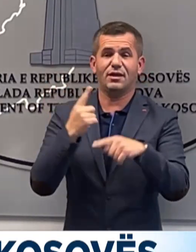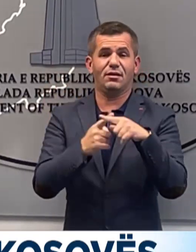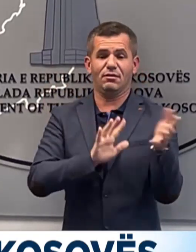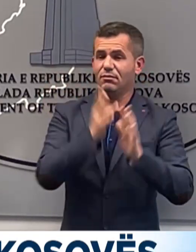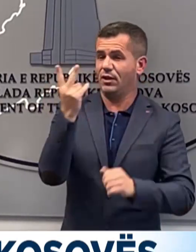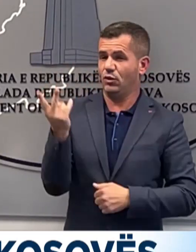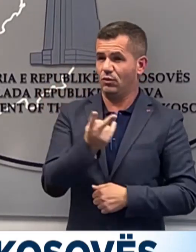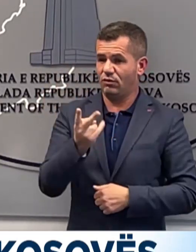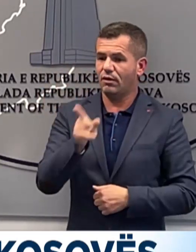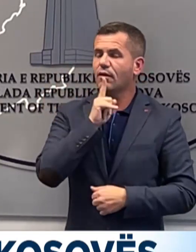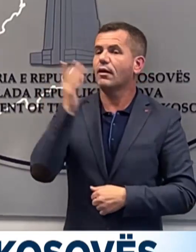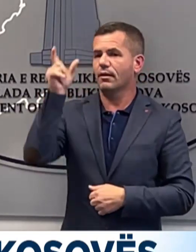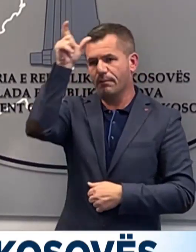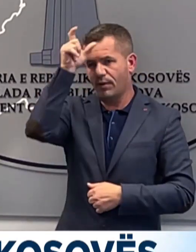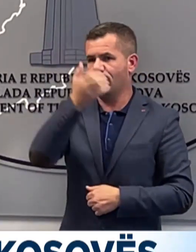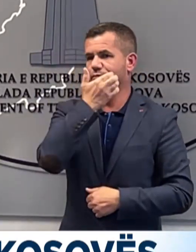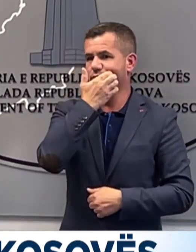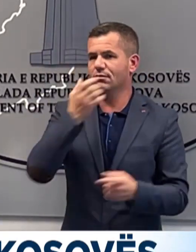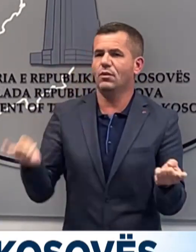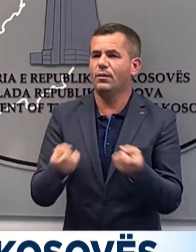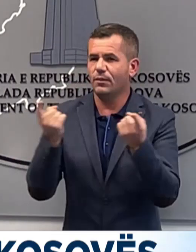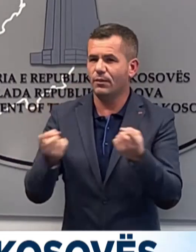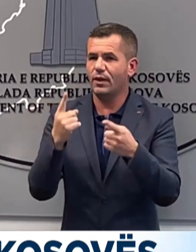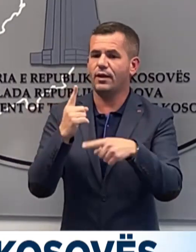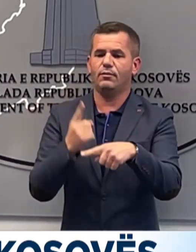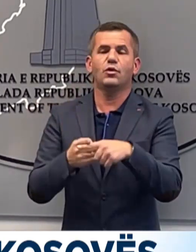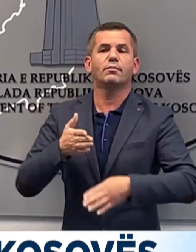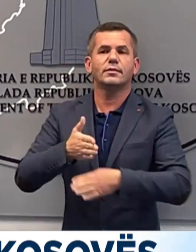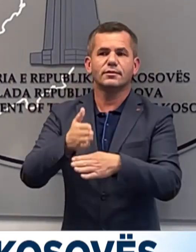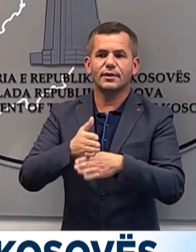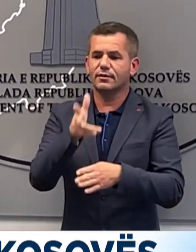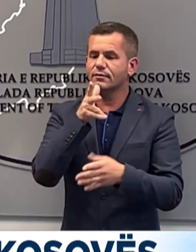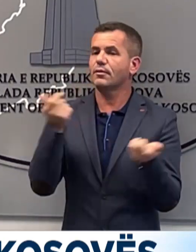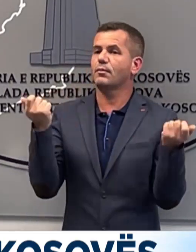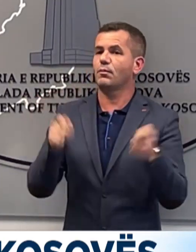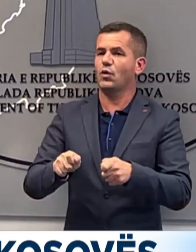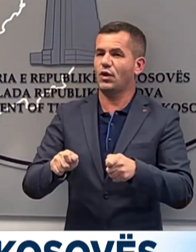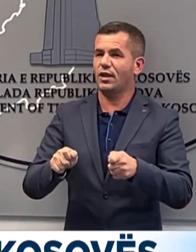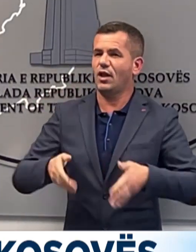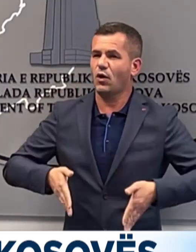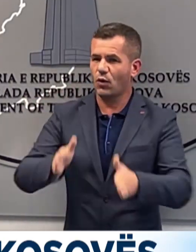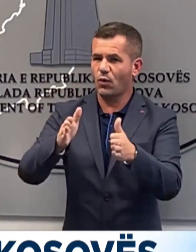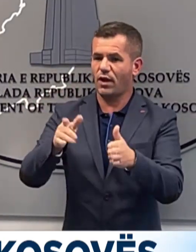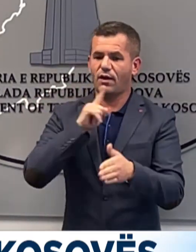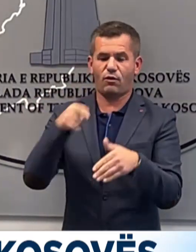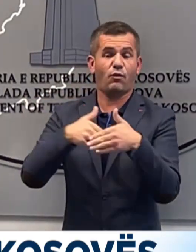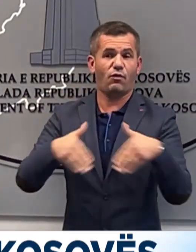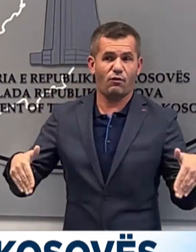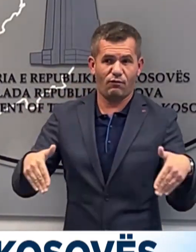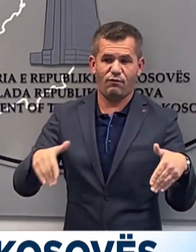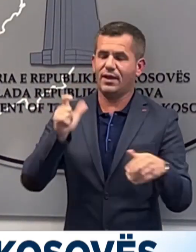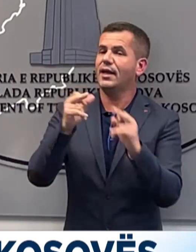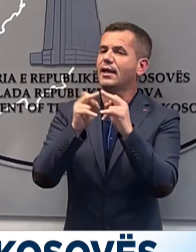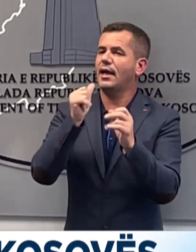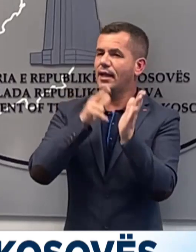dekleratave në dzitës në Beograd dhe në bështetjës të tyre për blokimin e rrugve që shpijen të pikat kufitare jarinjë dhe